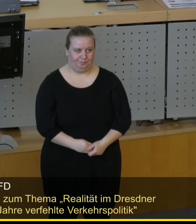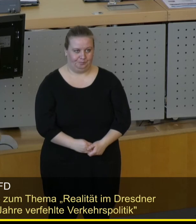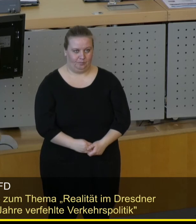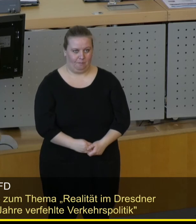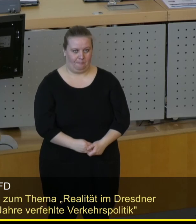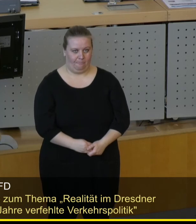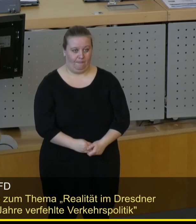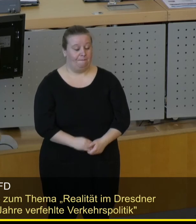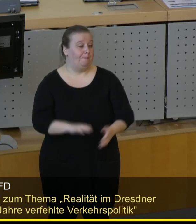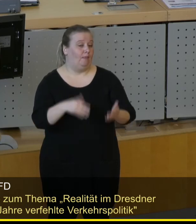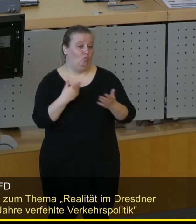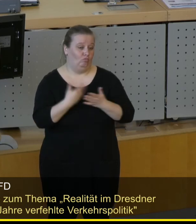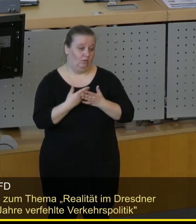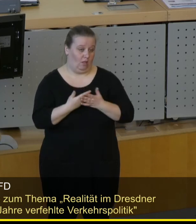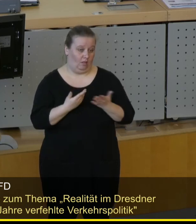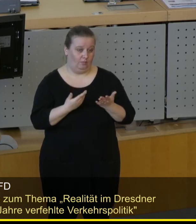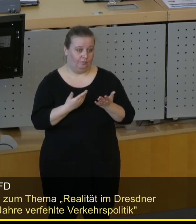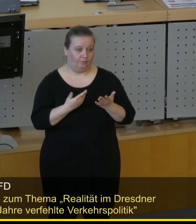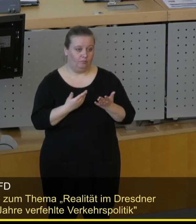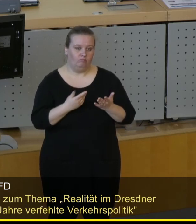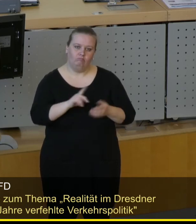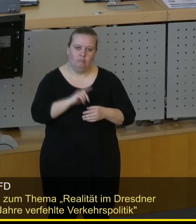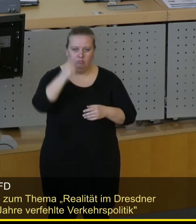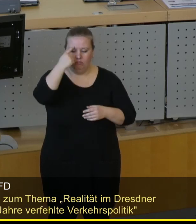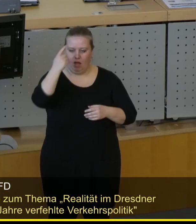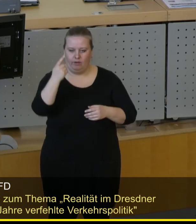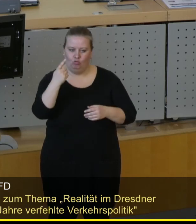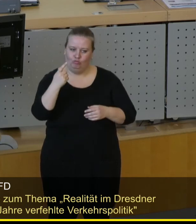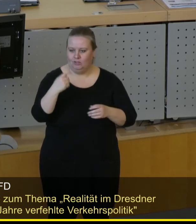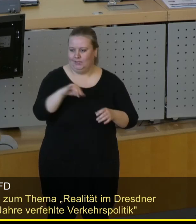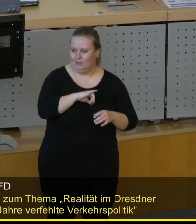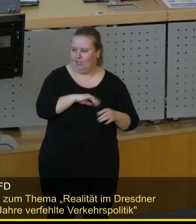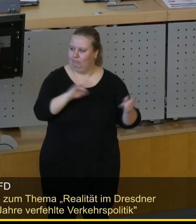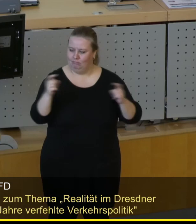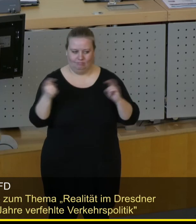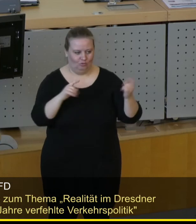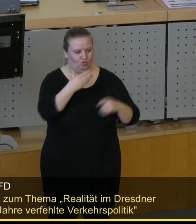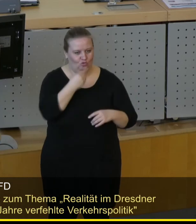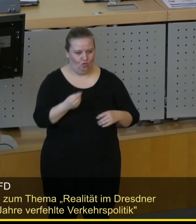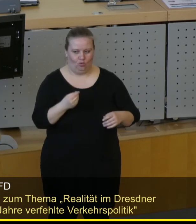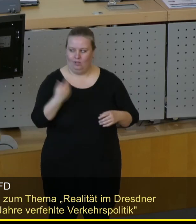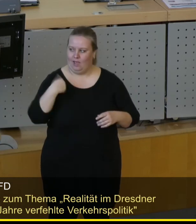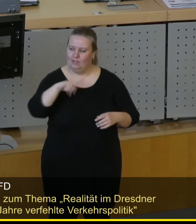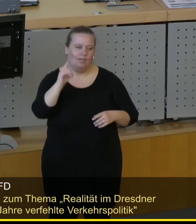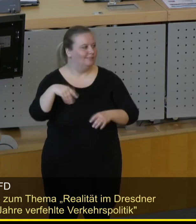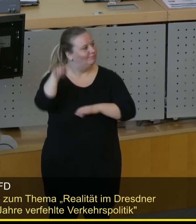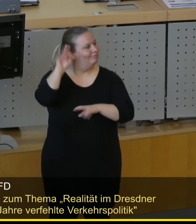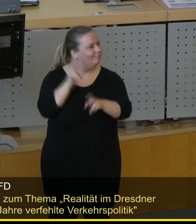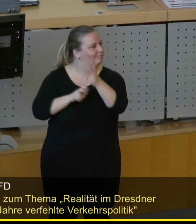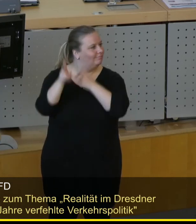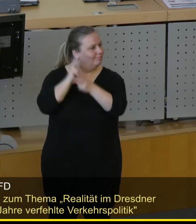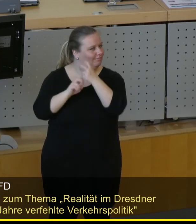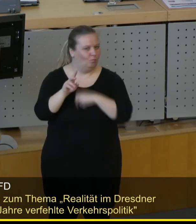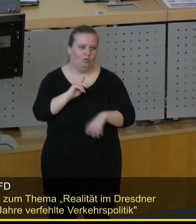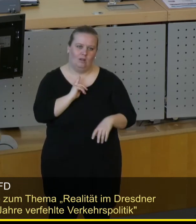Und in diesem Sinne finden wir es einerseits natürlich sehr erfrischend und gut, der Rede von Herrn Zastow gelauscht zu haben, der